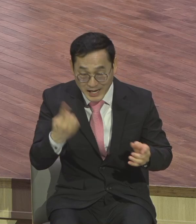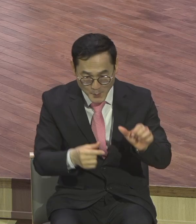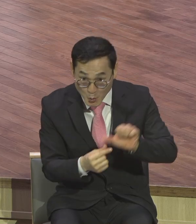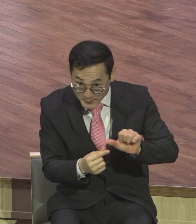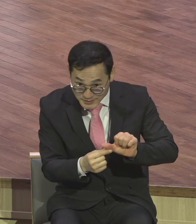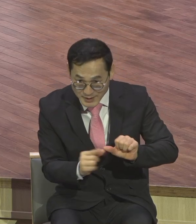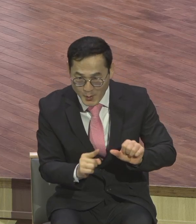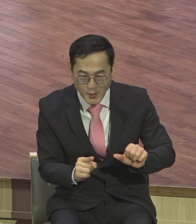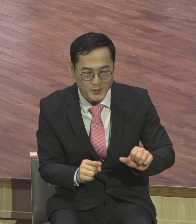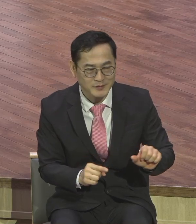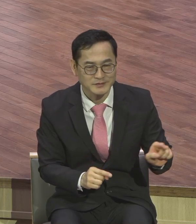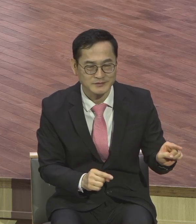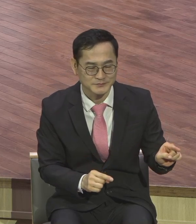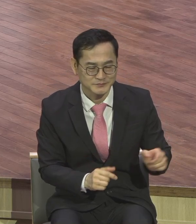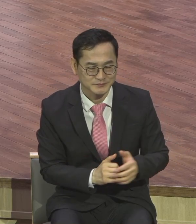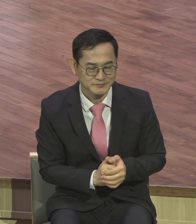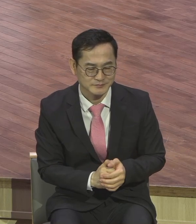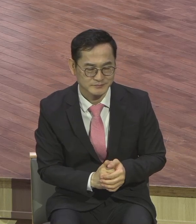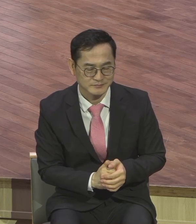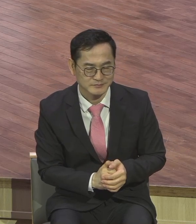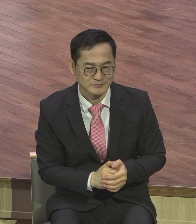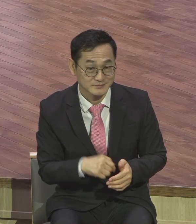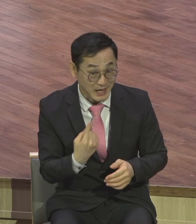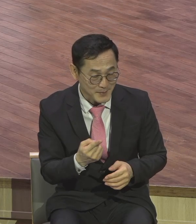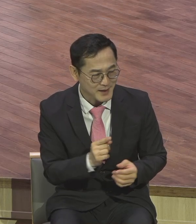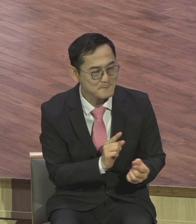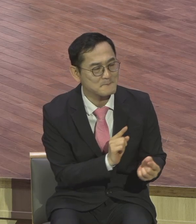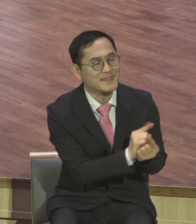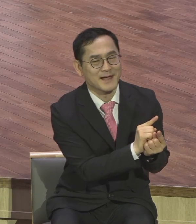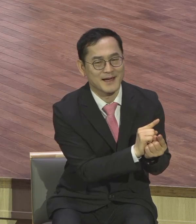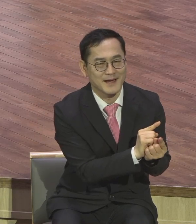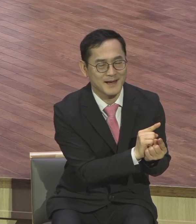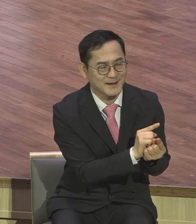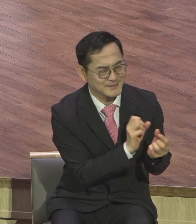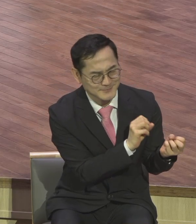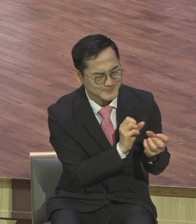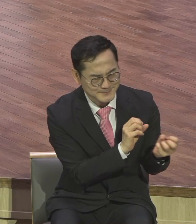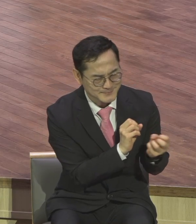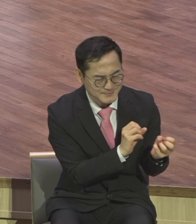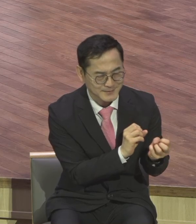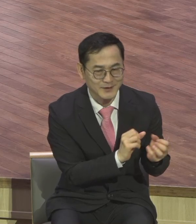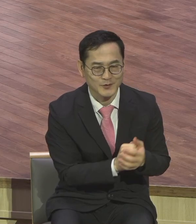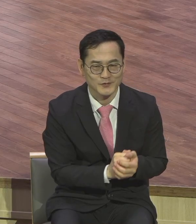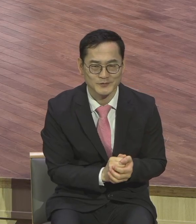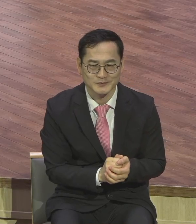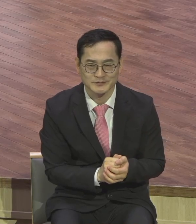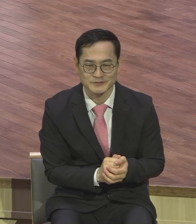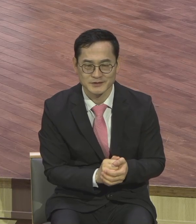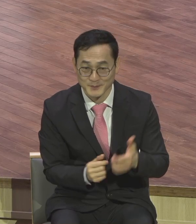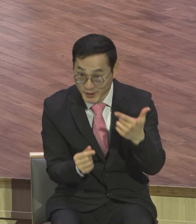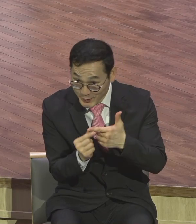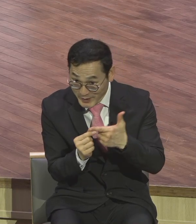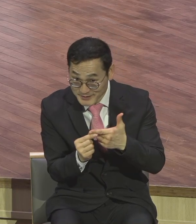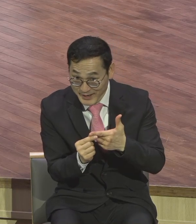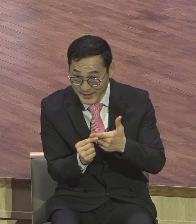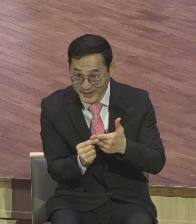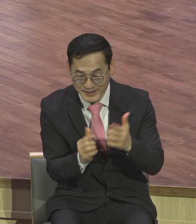태신자의 좋은 만남입니다 그리고 6단계 새생명 초청기를 D-Day 온라인으로 초청하는 것입니다